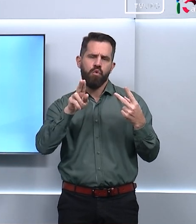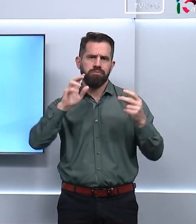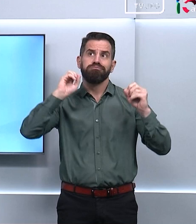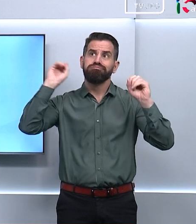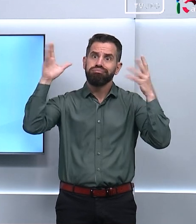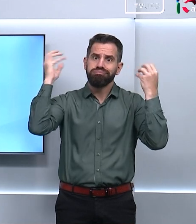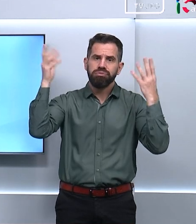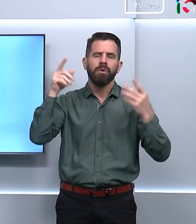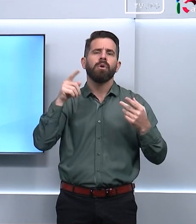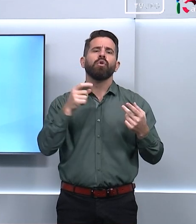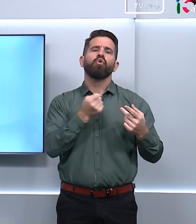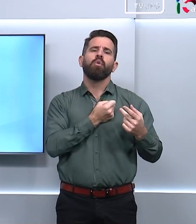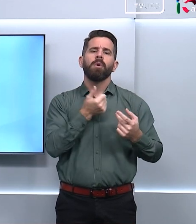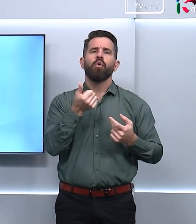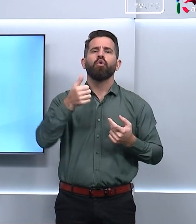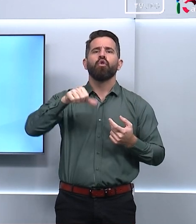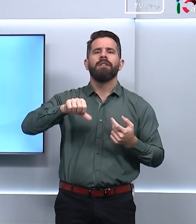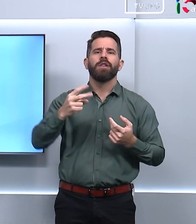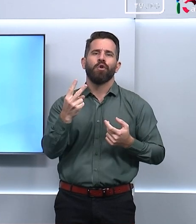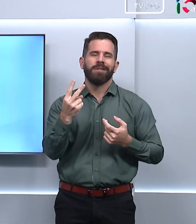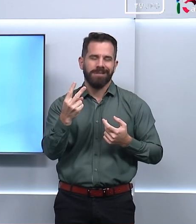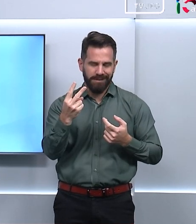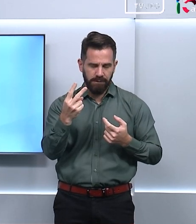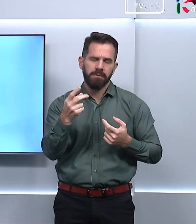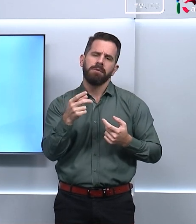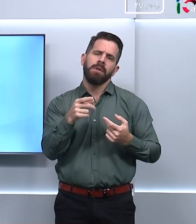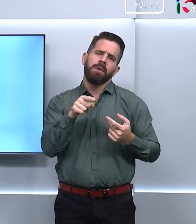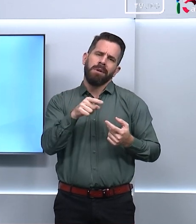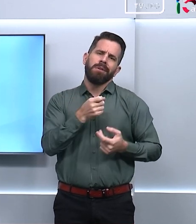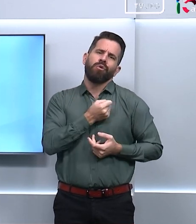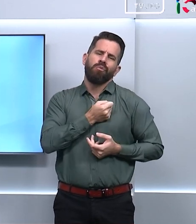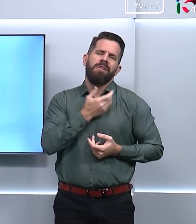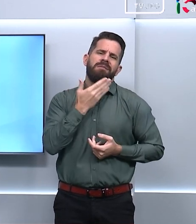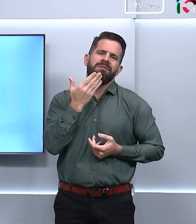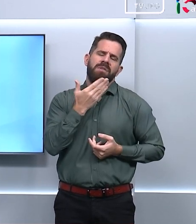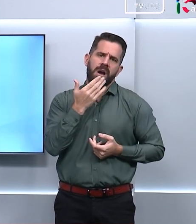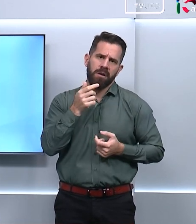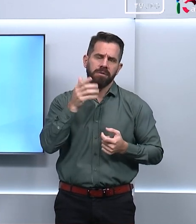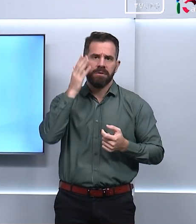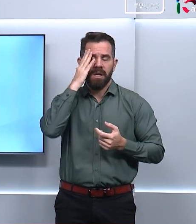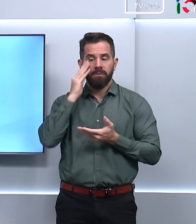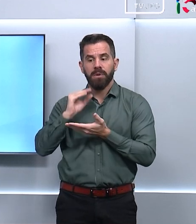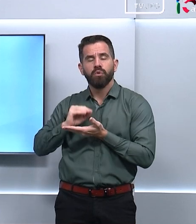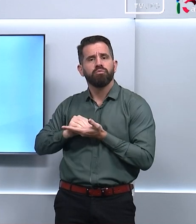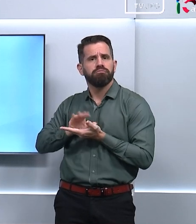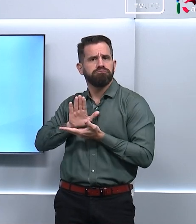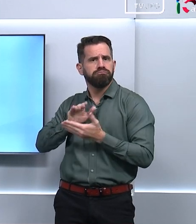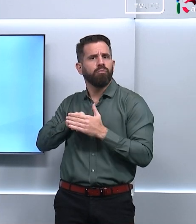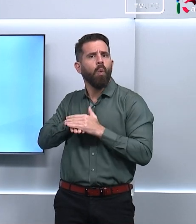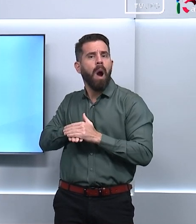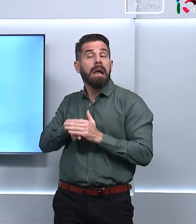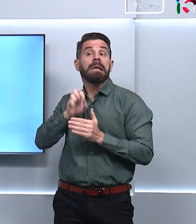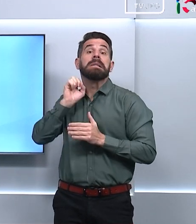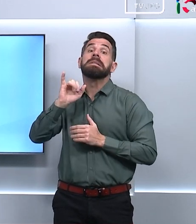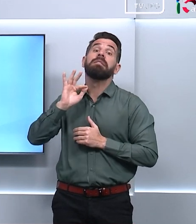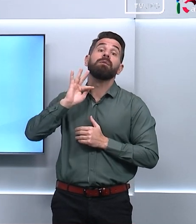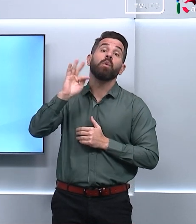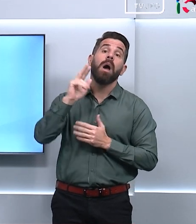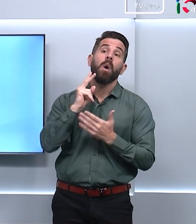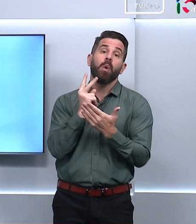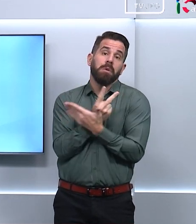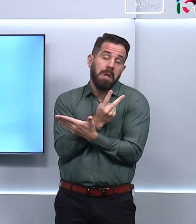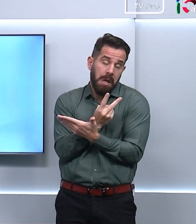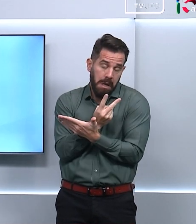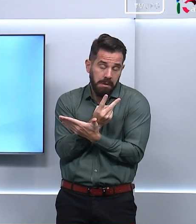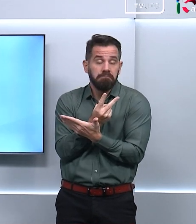192 SAMU 192 números fáceis vão você deixar anotado já nos contatos do seu